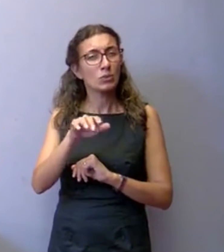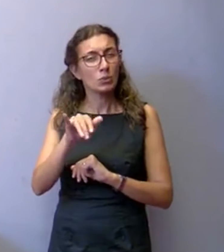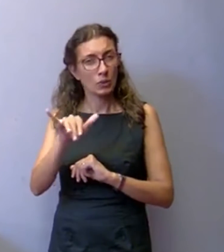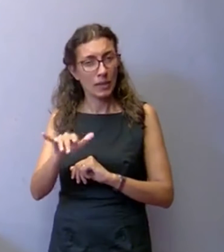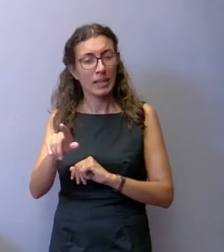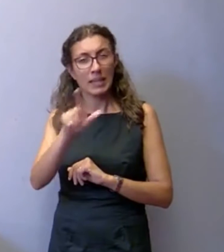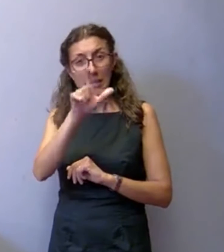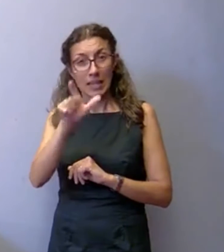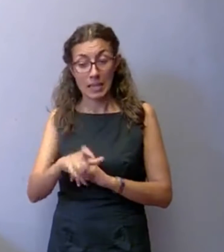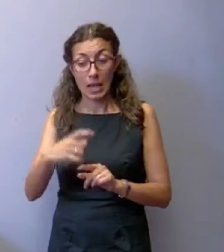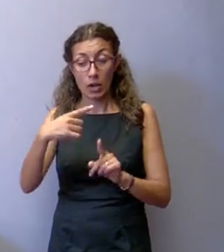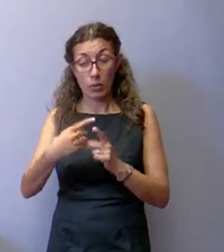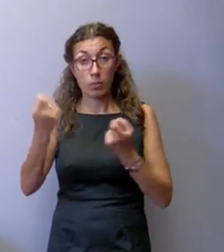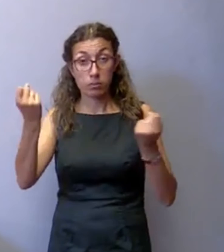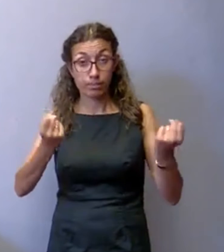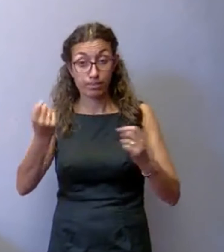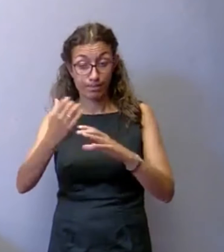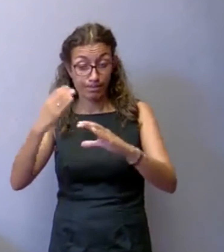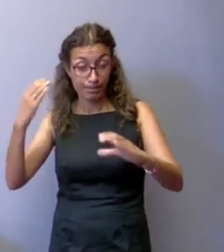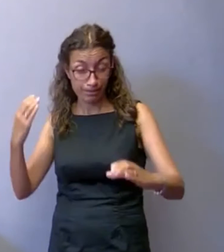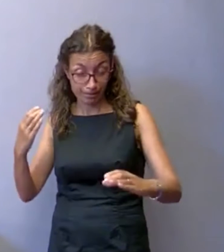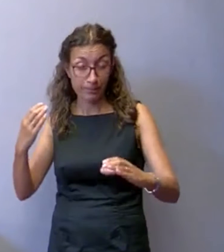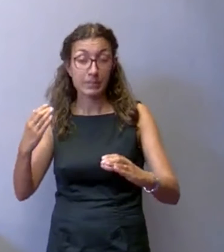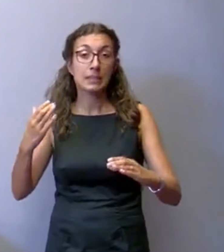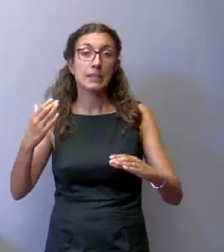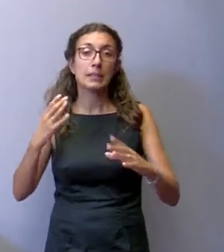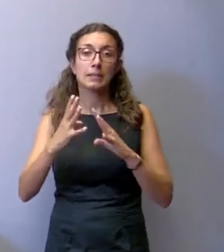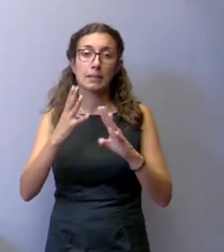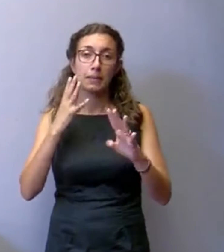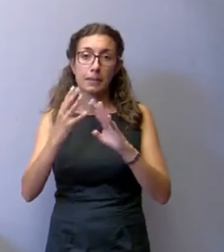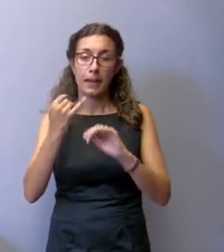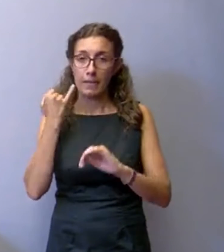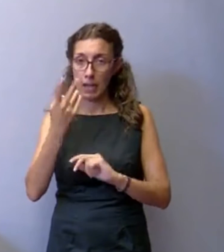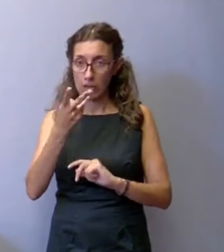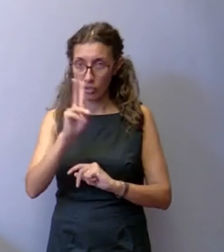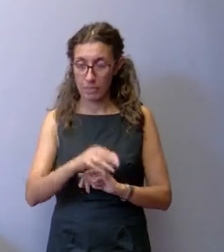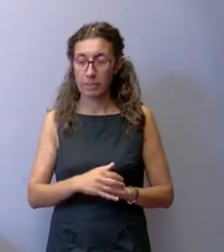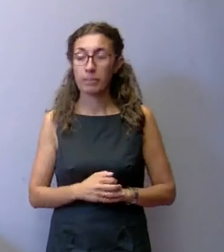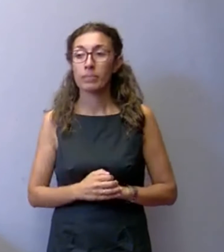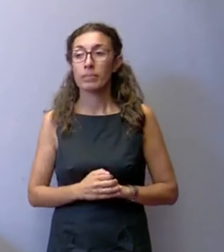'ingresso dei mezzi pesanti all'interno delle aree operative leggerendo la viabilità cittadina.